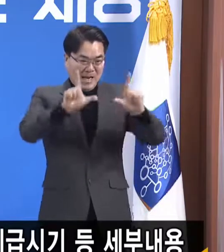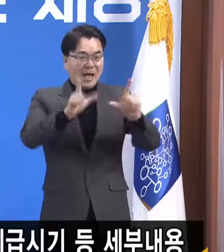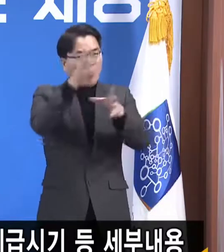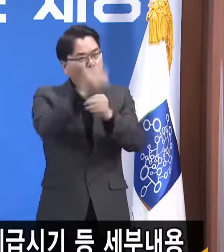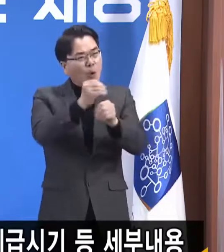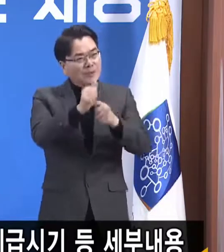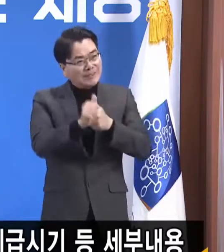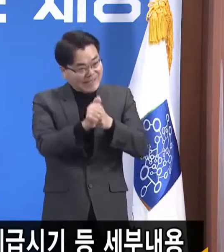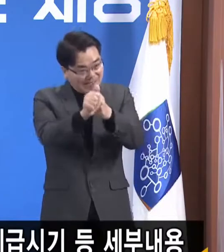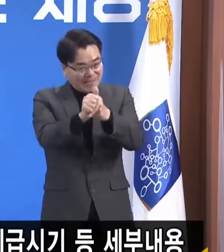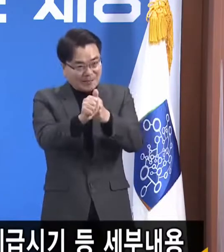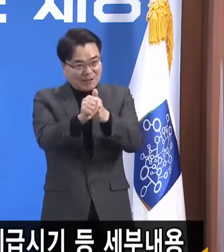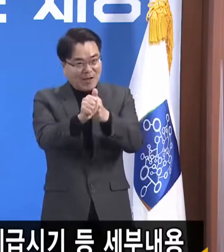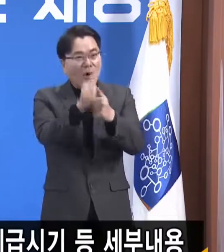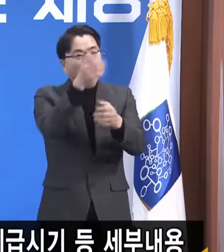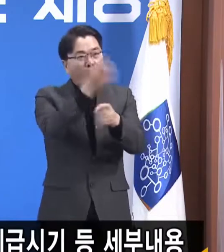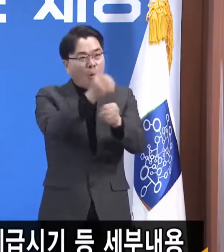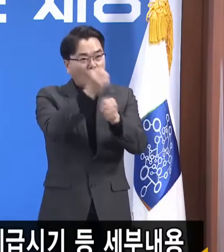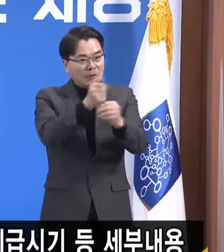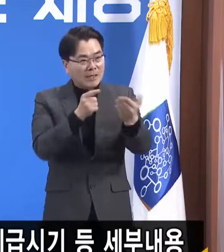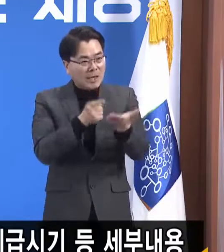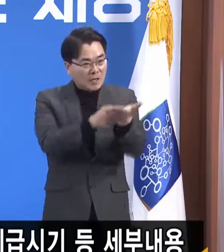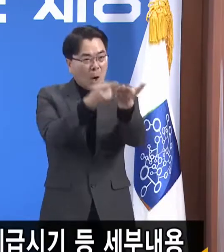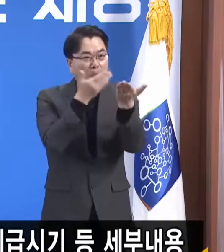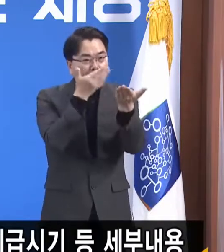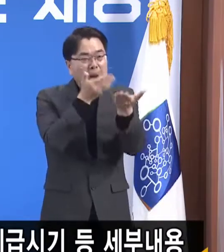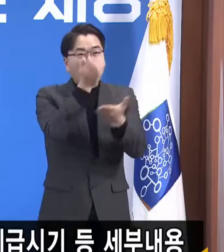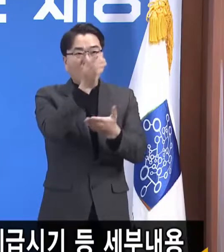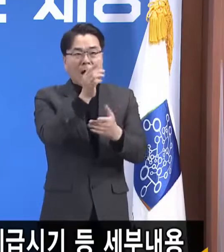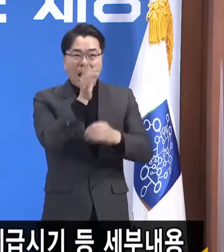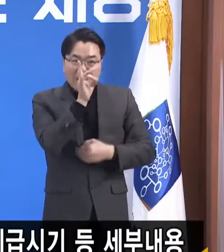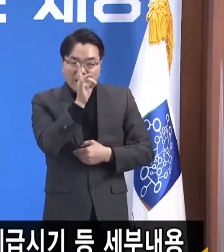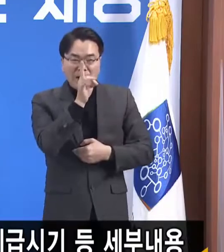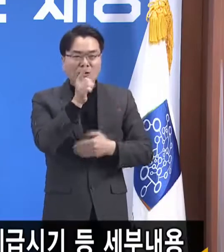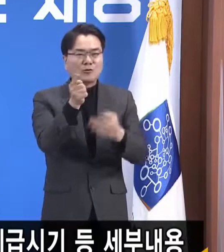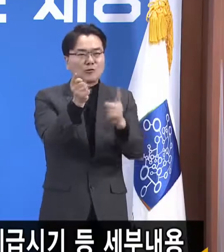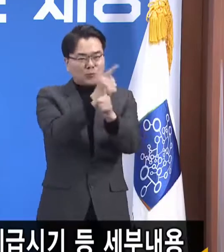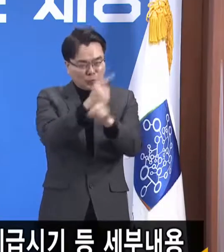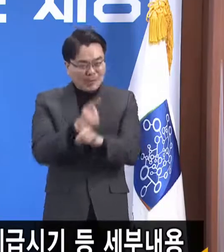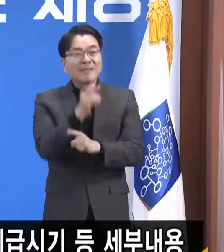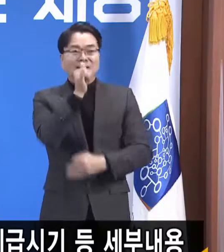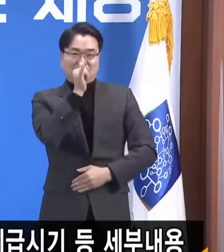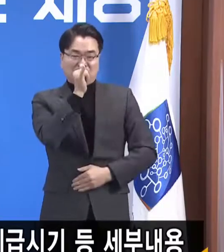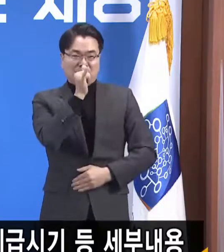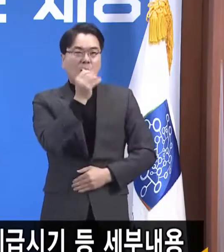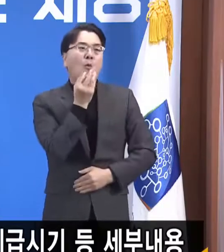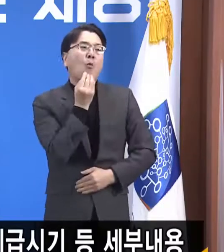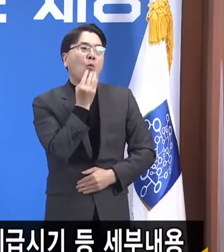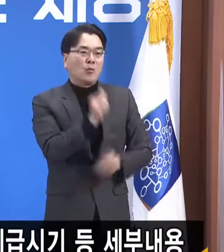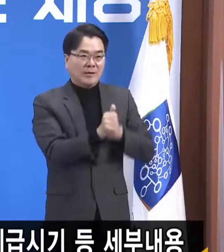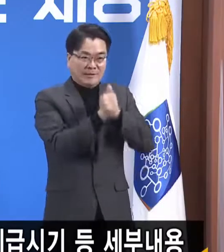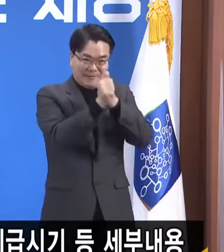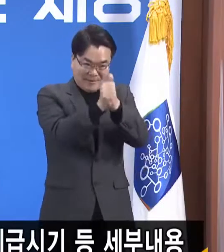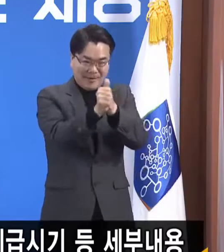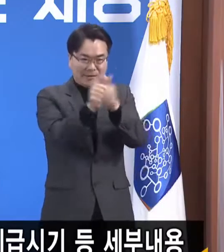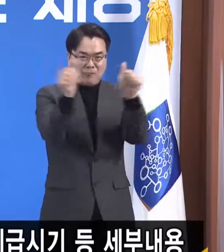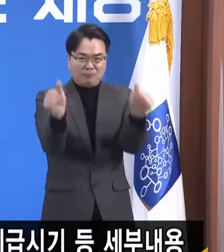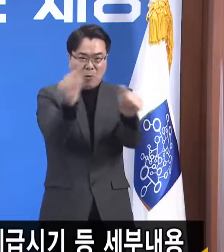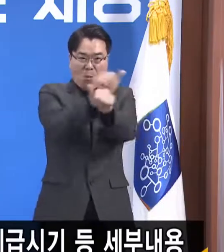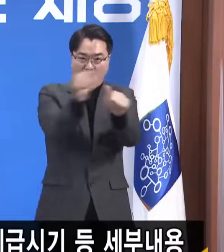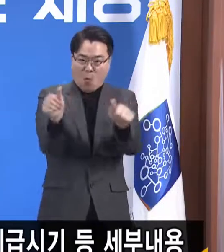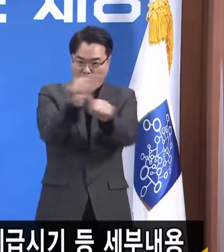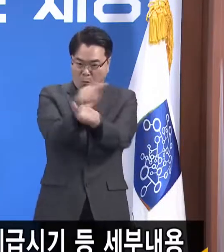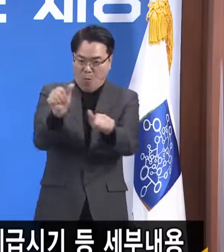신청 가능 주간을 구분하고 또 거기에 더해서 요일별로 5부제를 운영해서 혼잡을